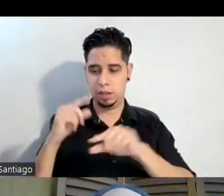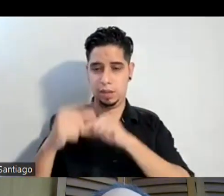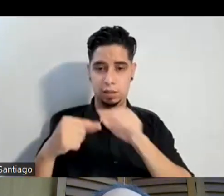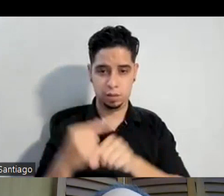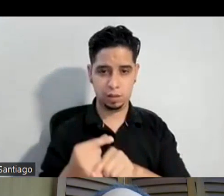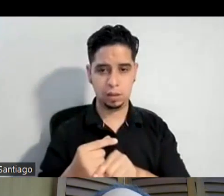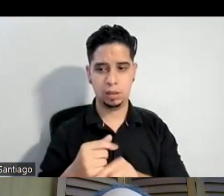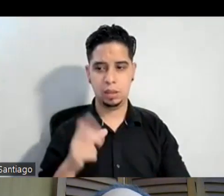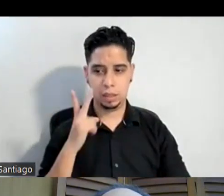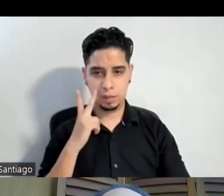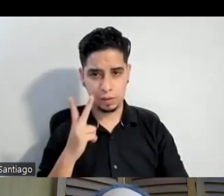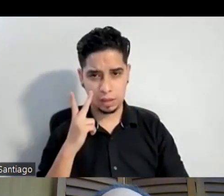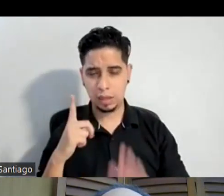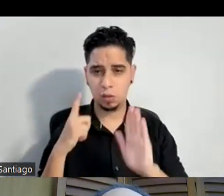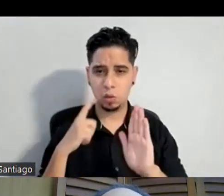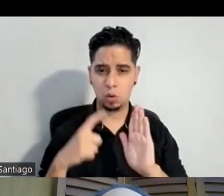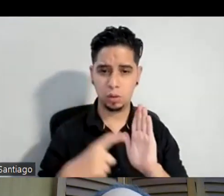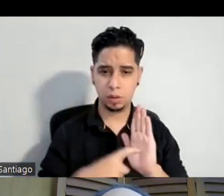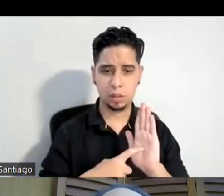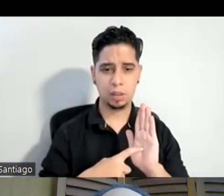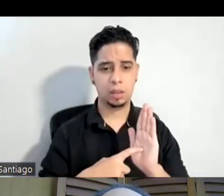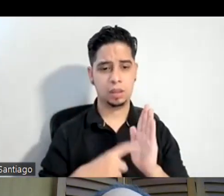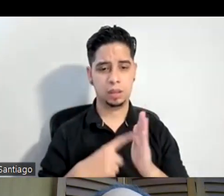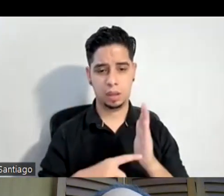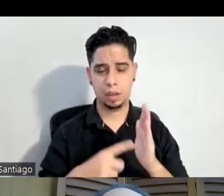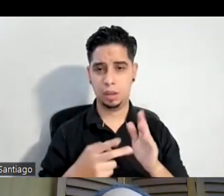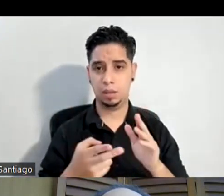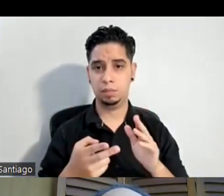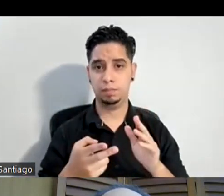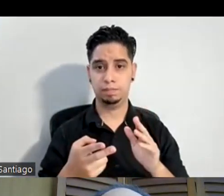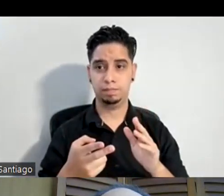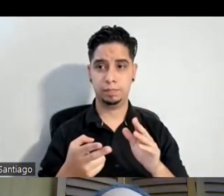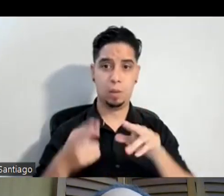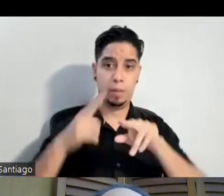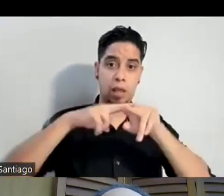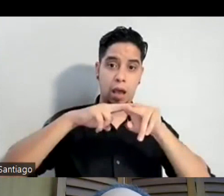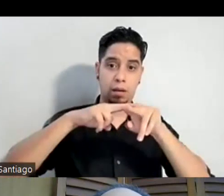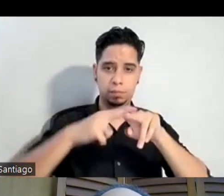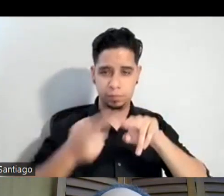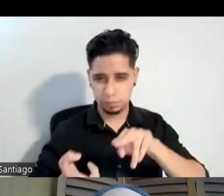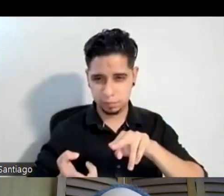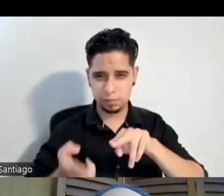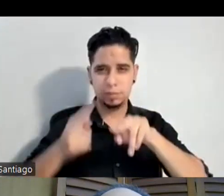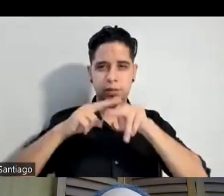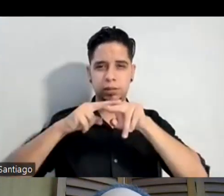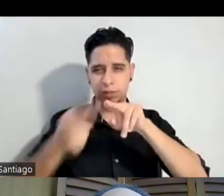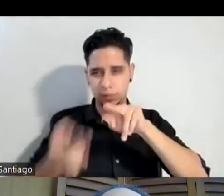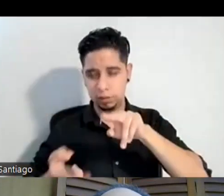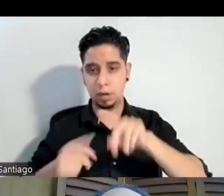vi como que subía y bajaba y sí entiendo lo que lo que está sucediendo ahora con esto de la pandemia y todo eso